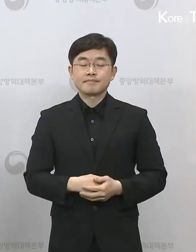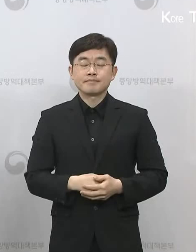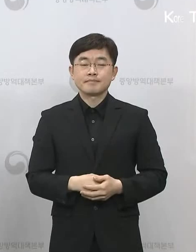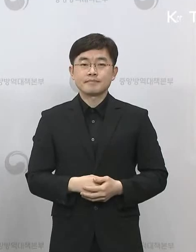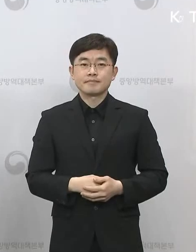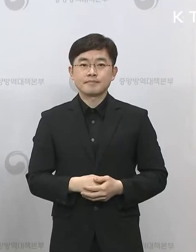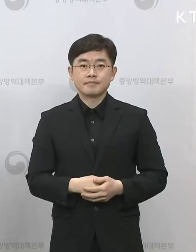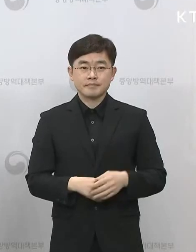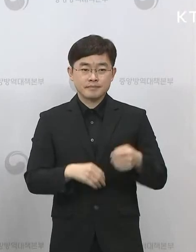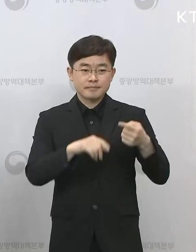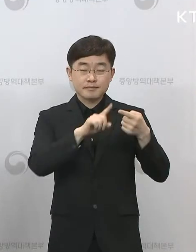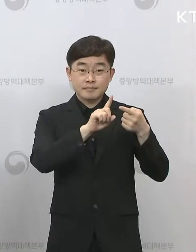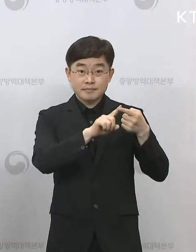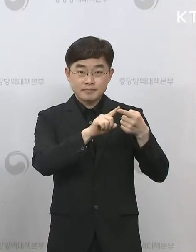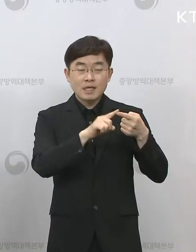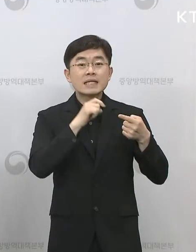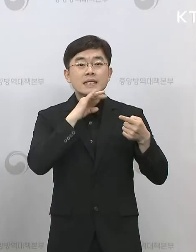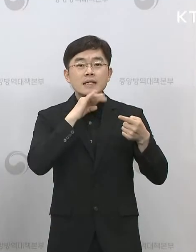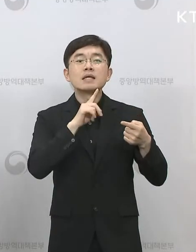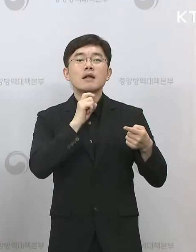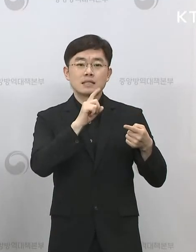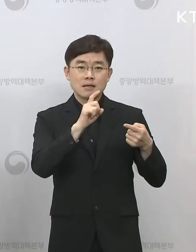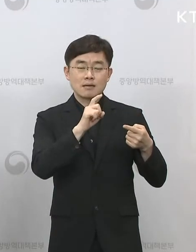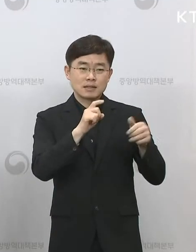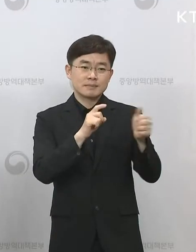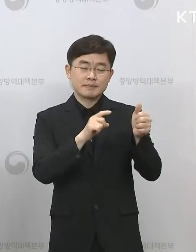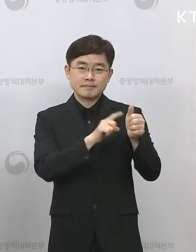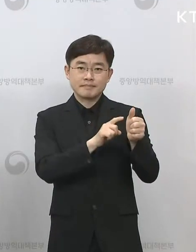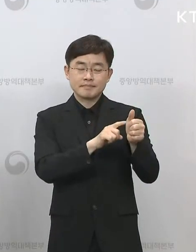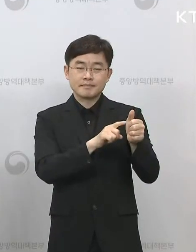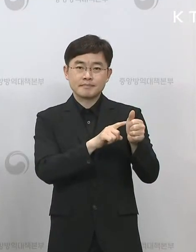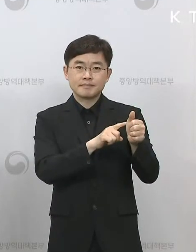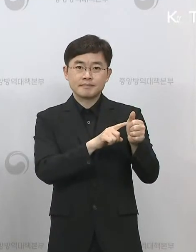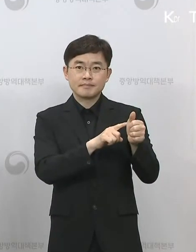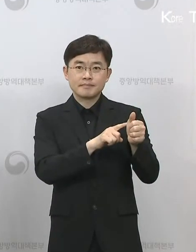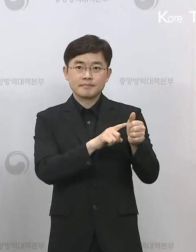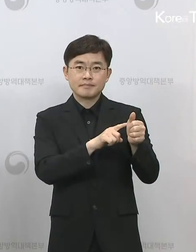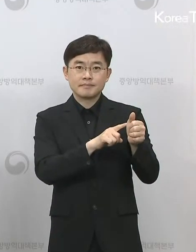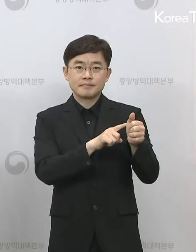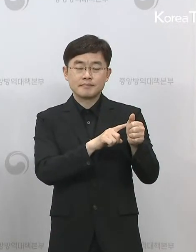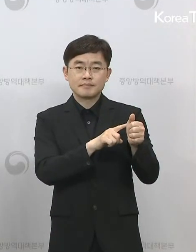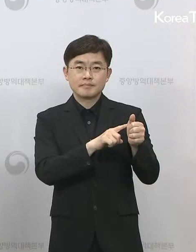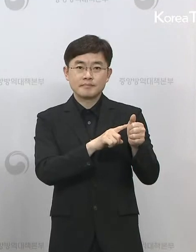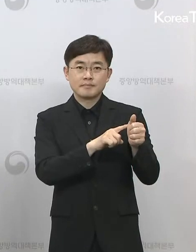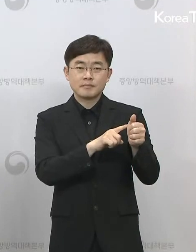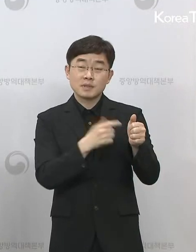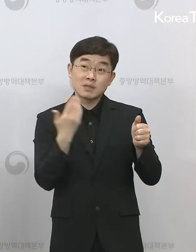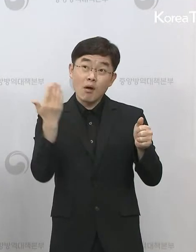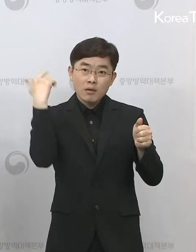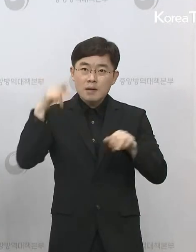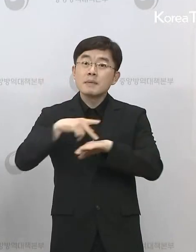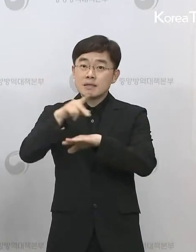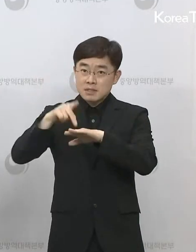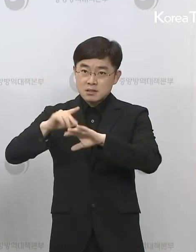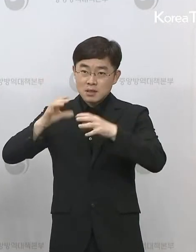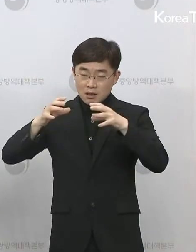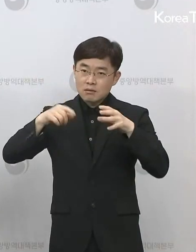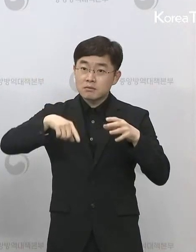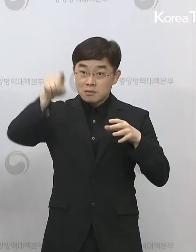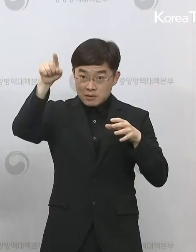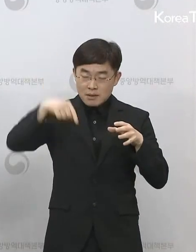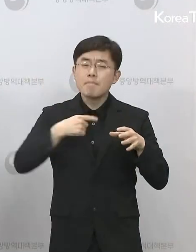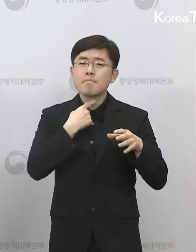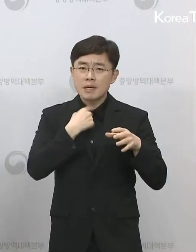남자 11살 소아에 대해서는 필리핀에 체류한